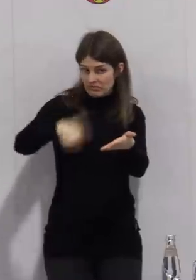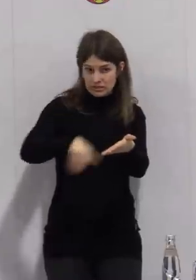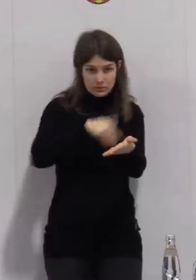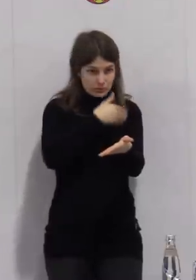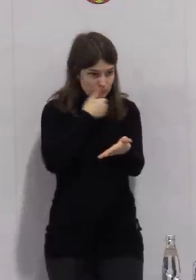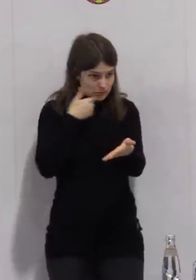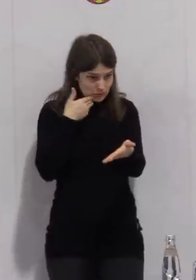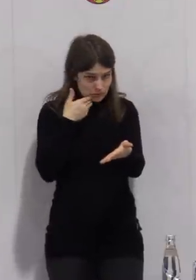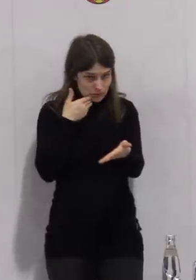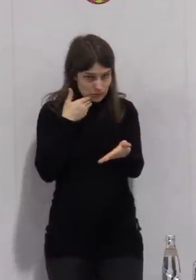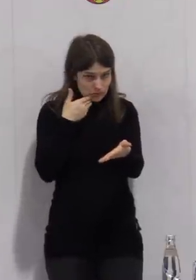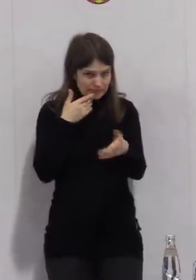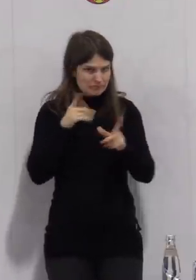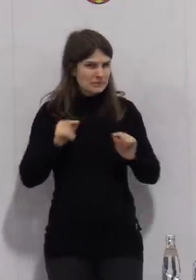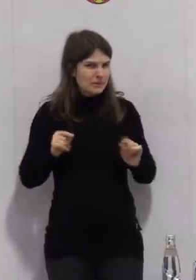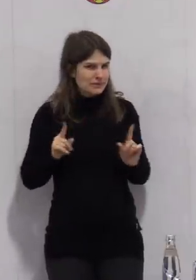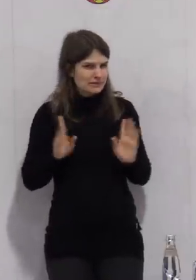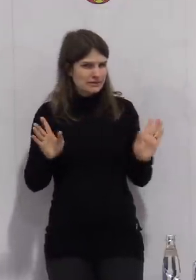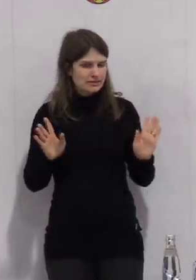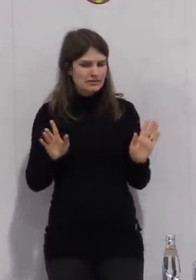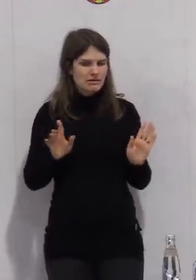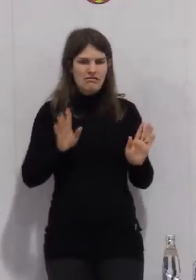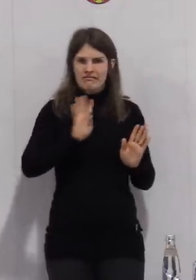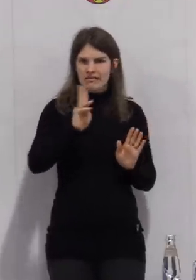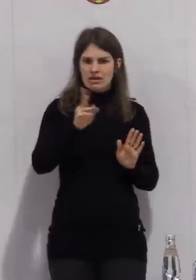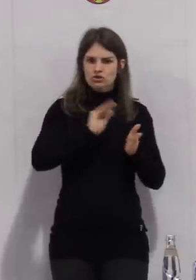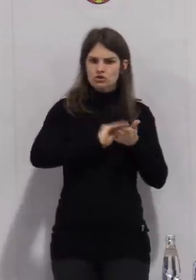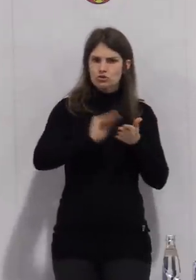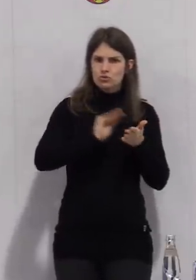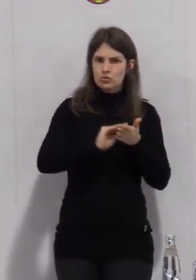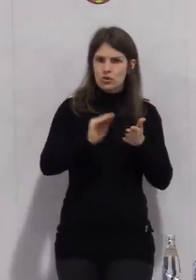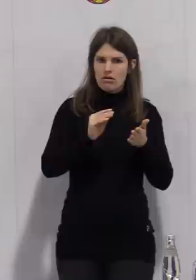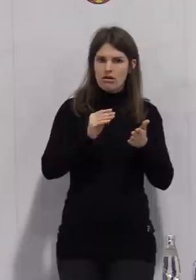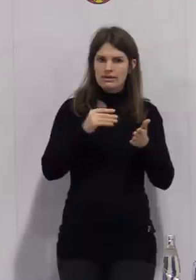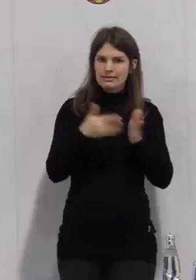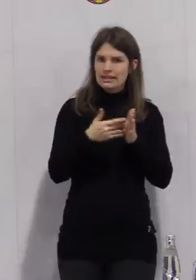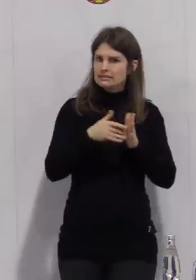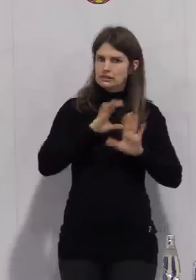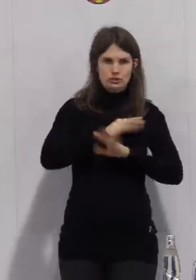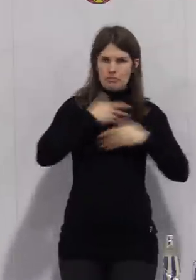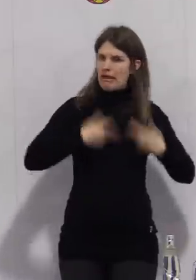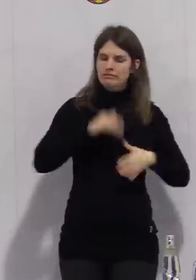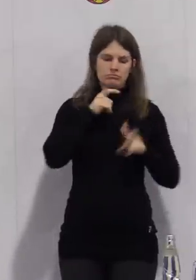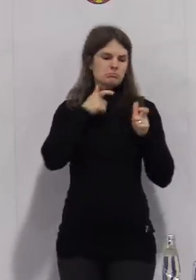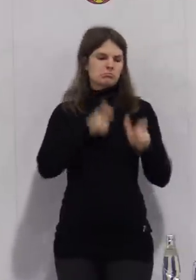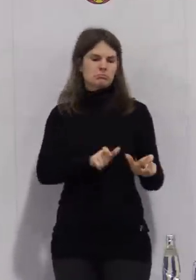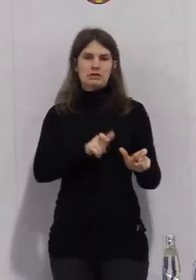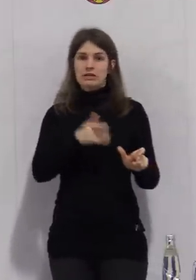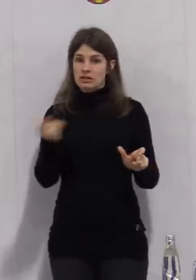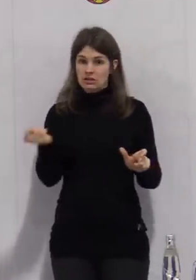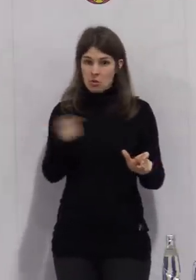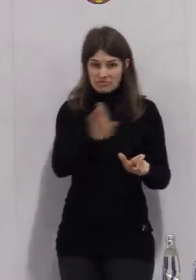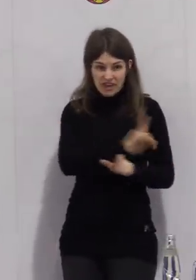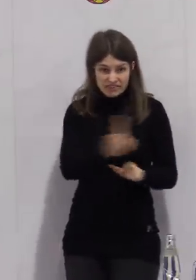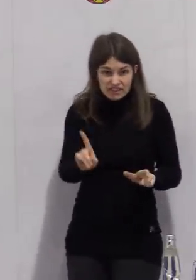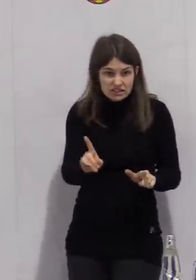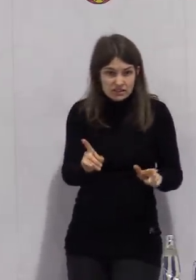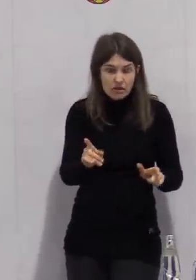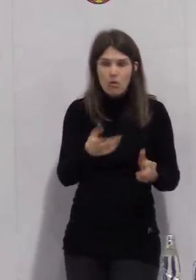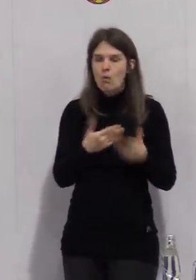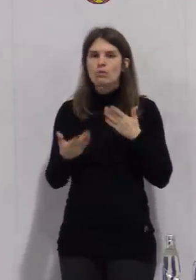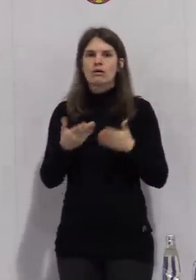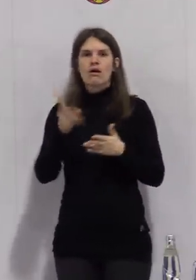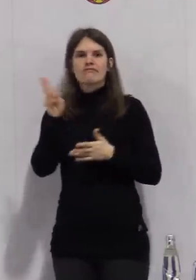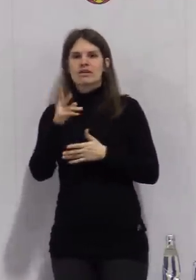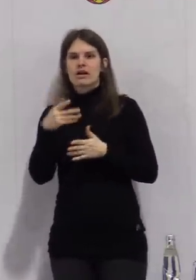Was bedeutet denn das? Die Schüler, die mich testen lassen, würden dann nicht kommen? Oder auch, was passiert mit Schülern, die